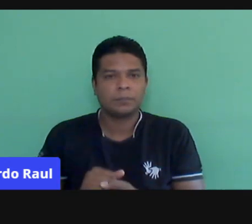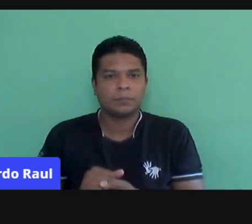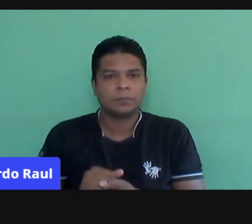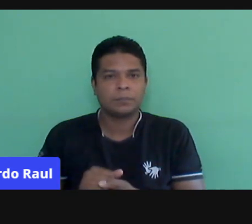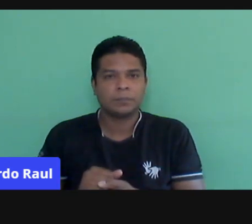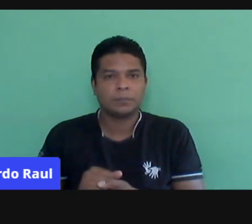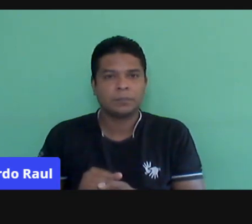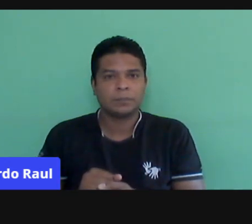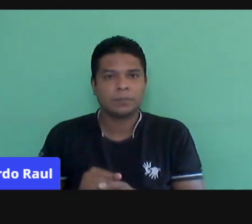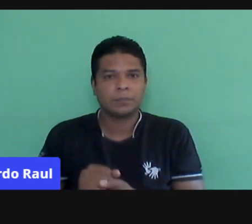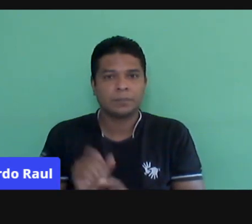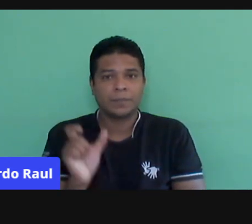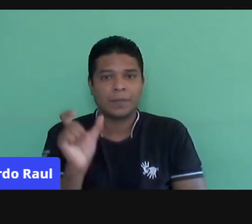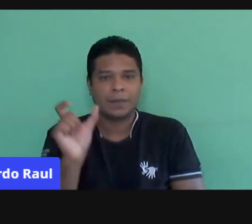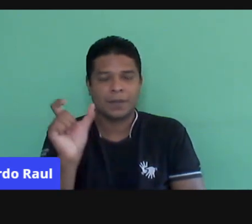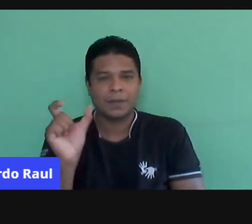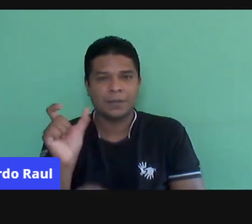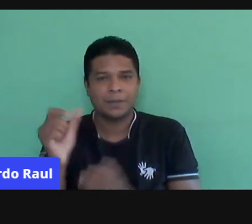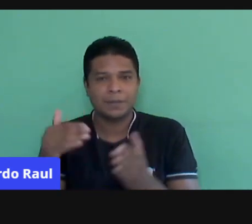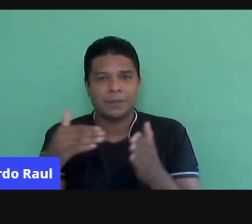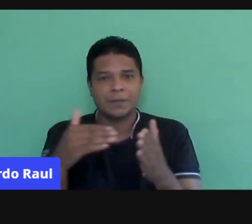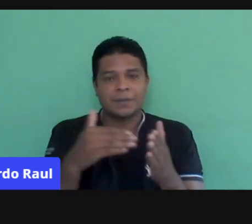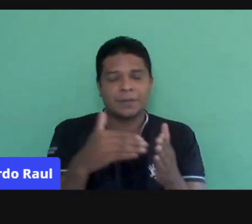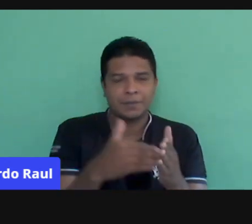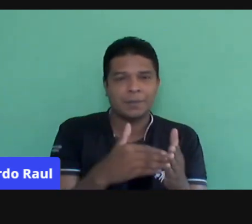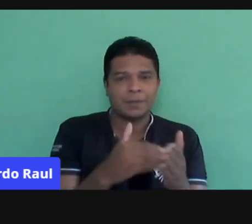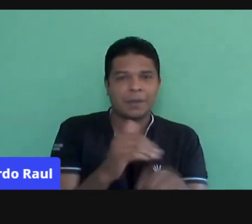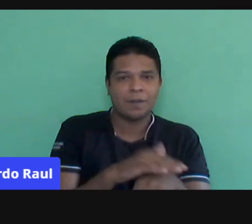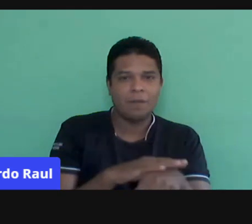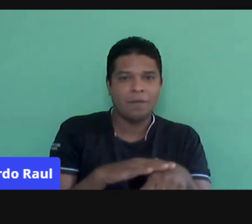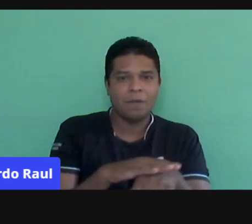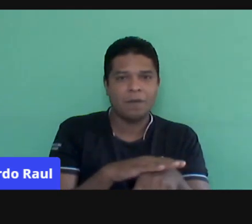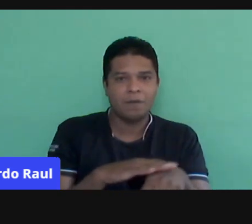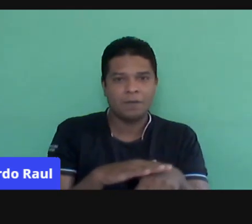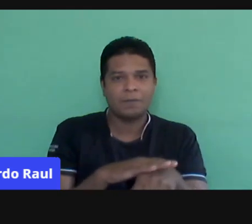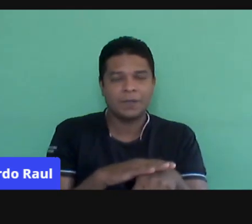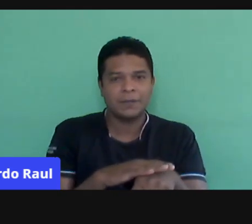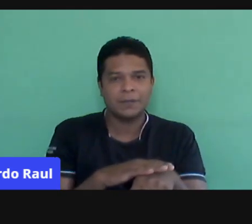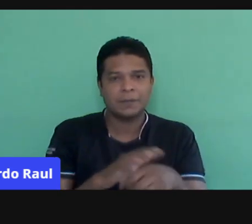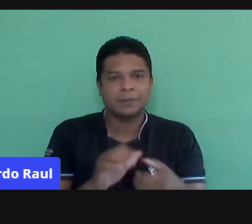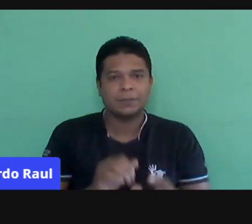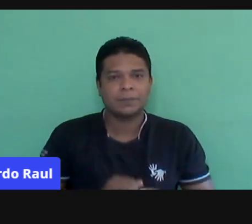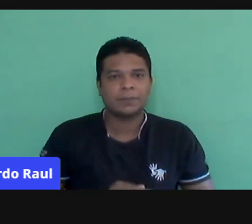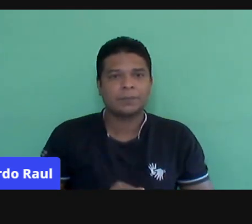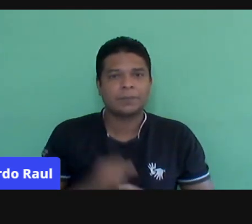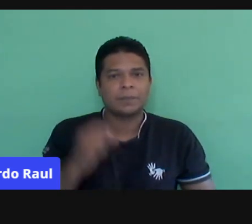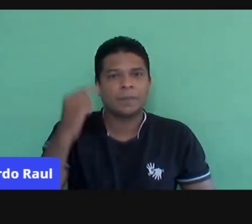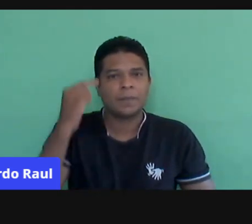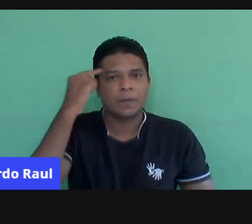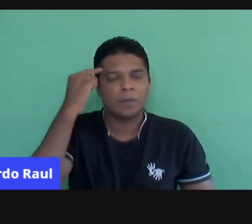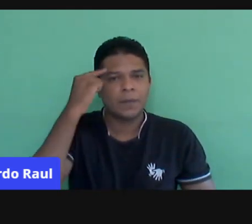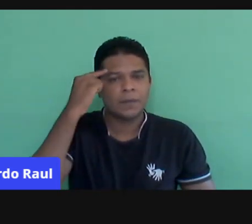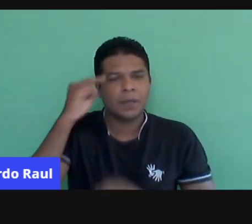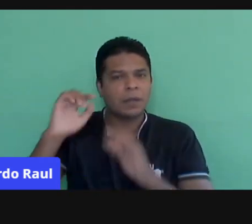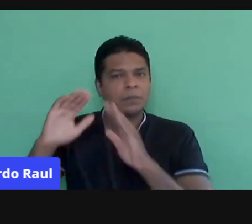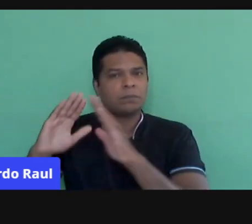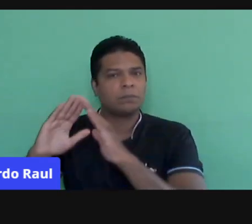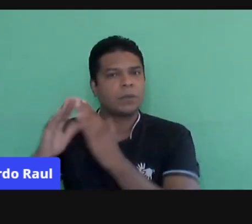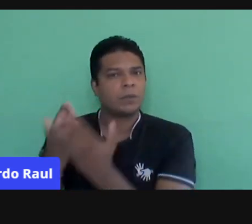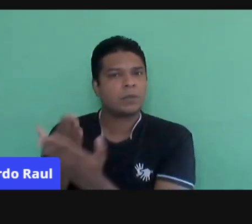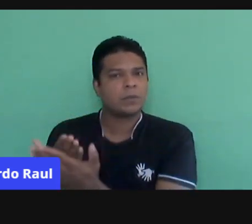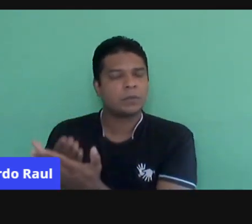frases finais, né? Terça dessa conversa, e dizer que, vamos pensar na nossa rede, né?